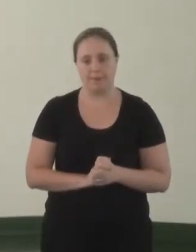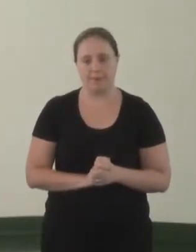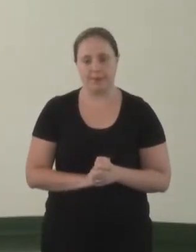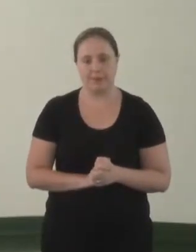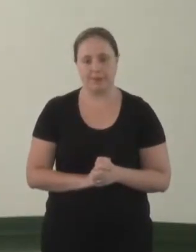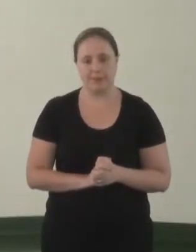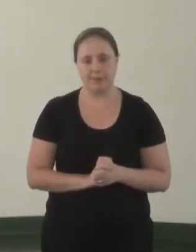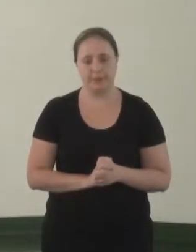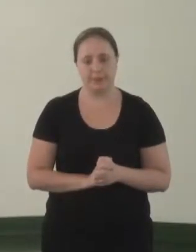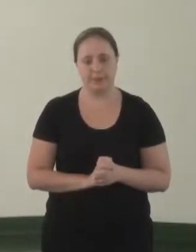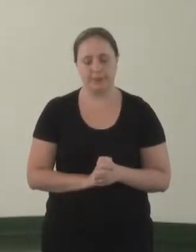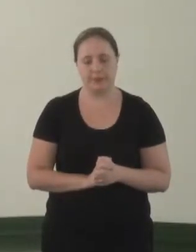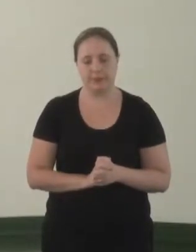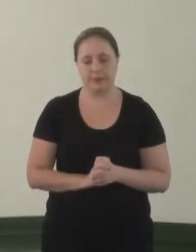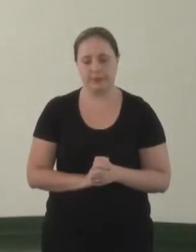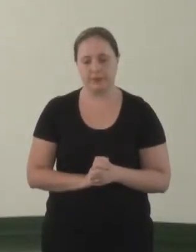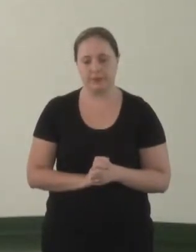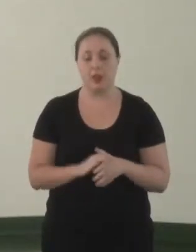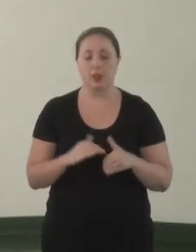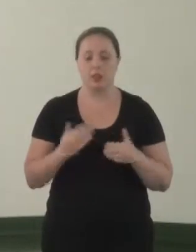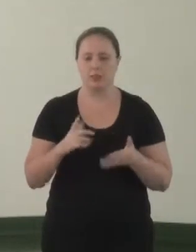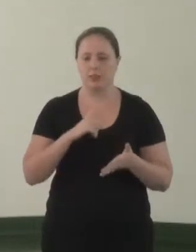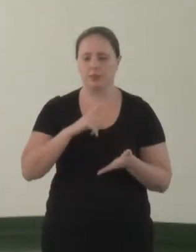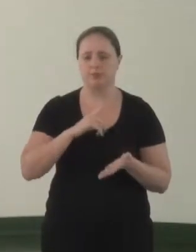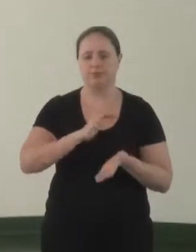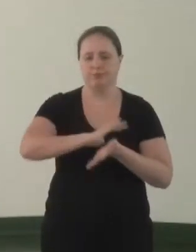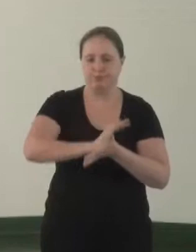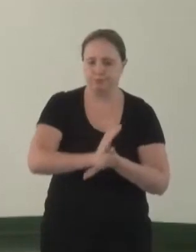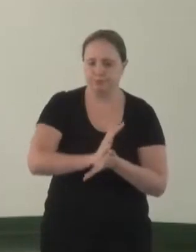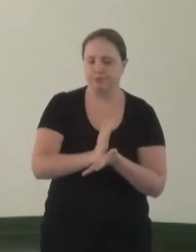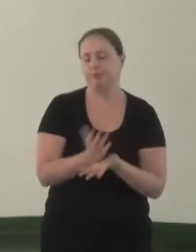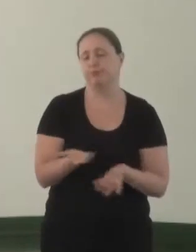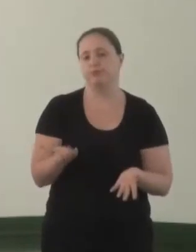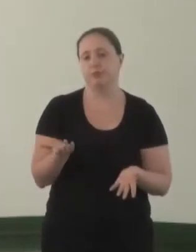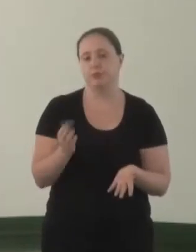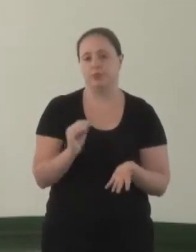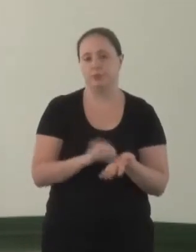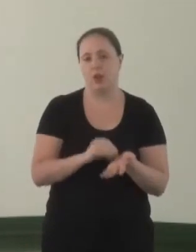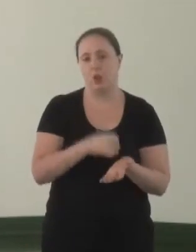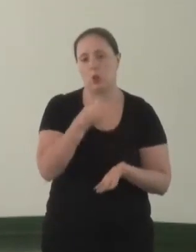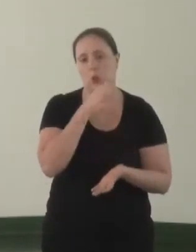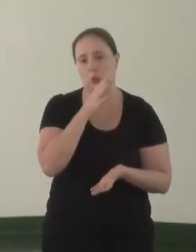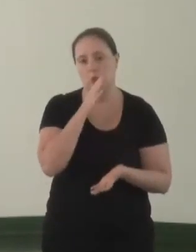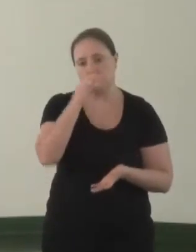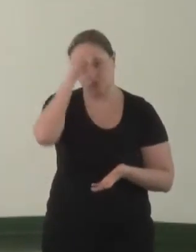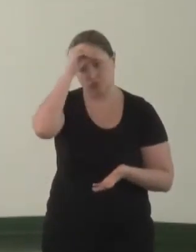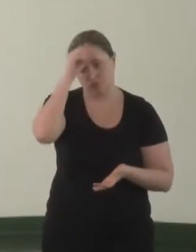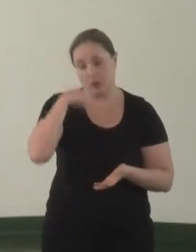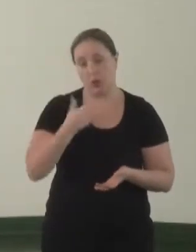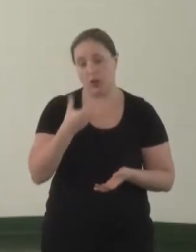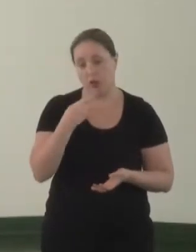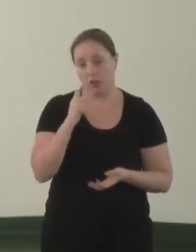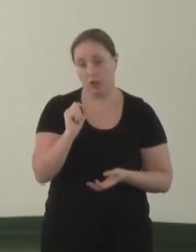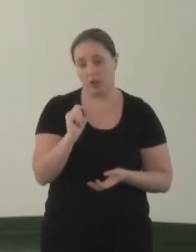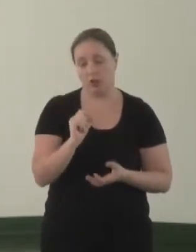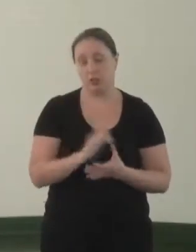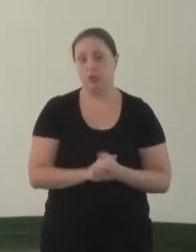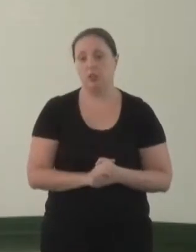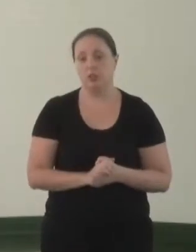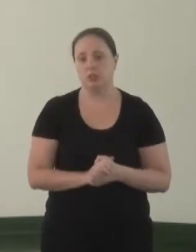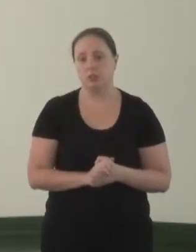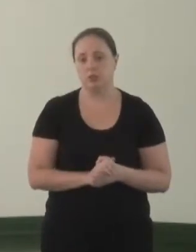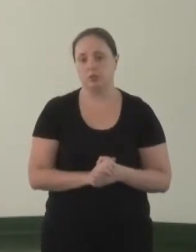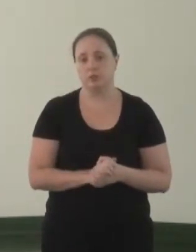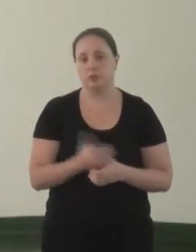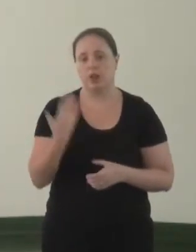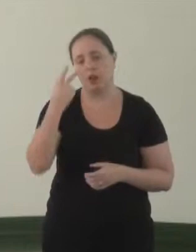Então, acontece muita discriminação pela falta de conhecimento. Inclusive, eu gostaria de citar um dos